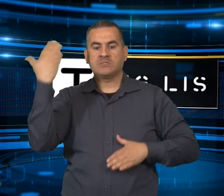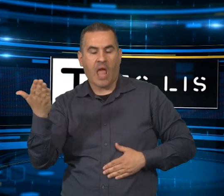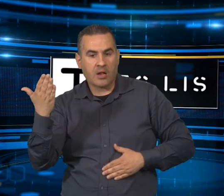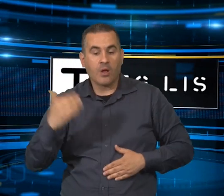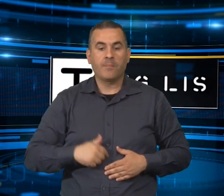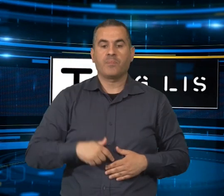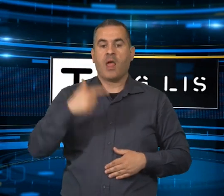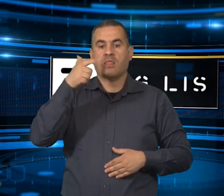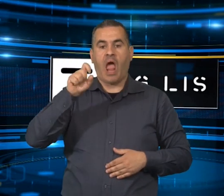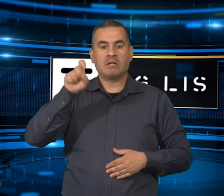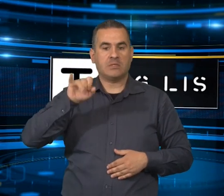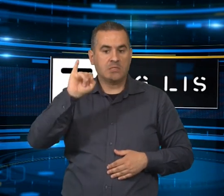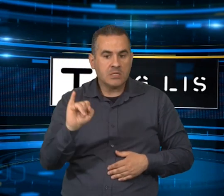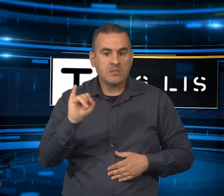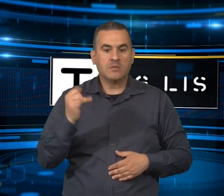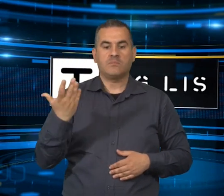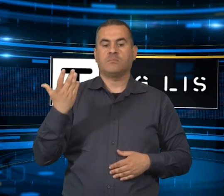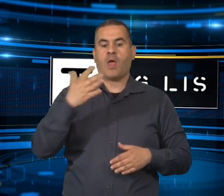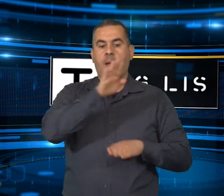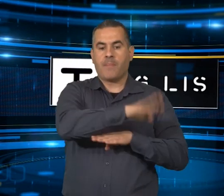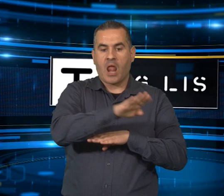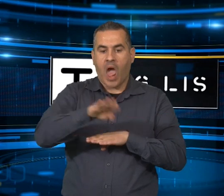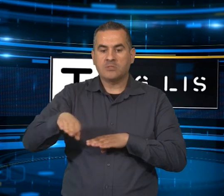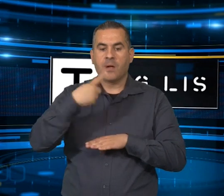Massimiliano Sanna e l'assessore regionale dei trasporti Antonio Amoro.